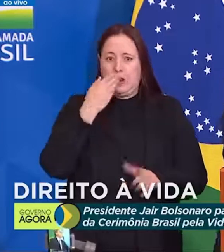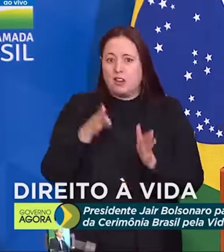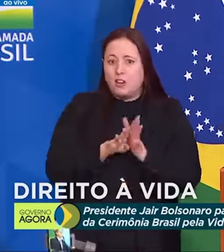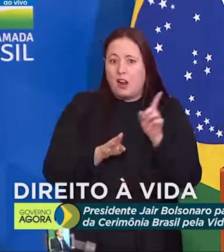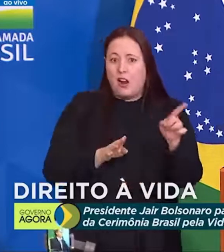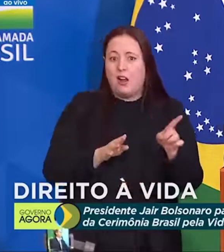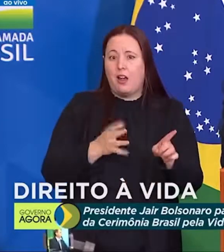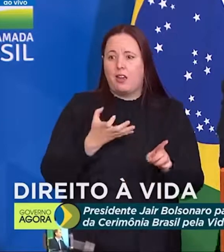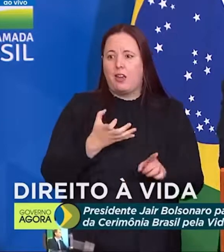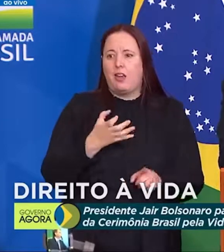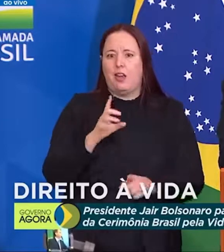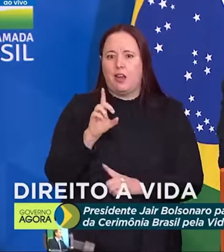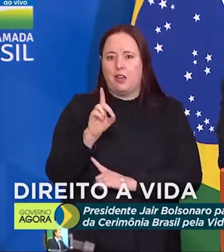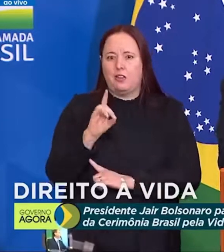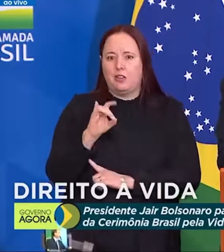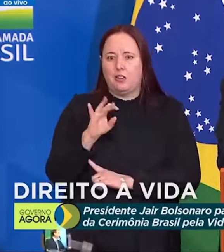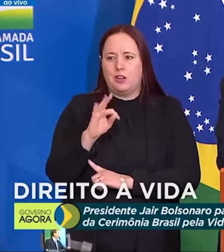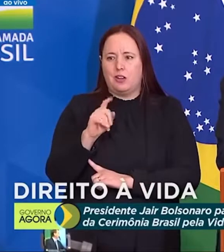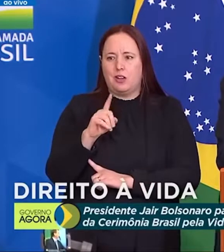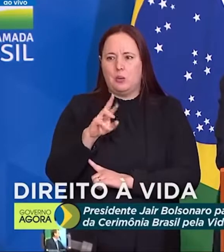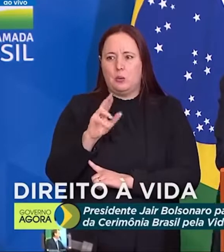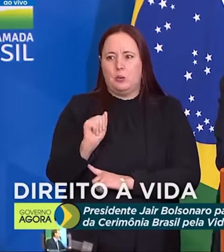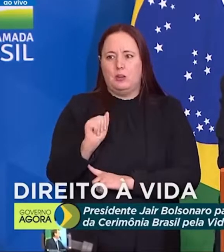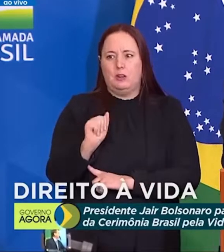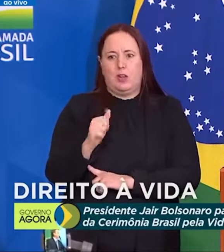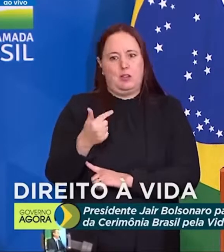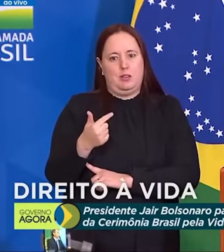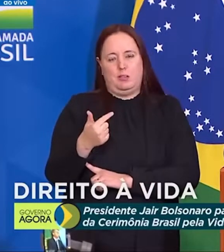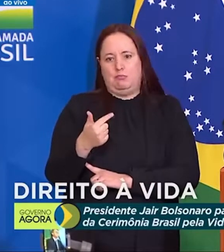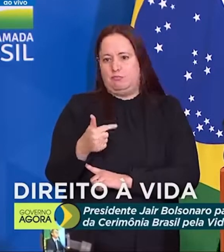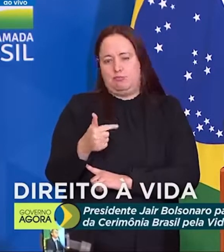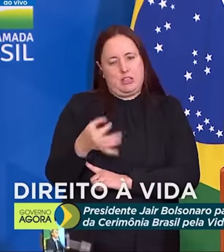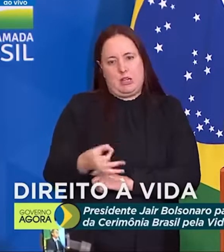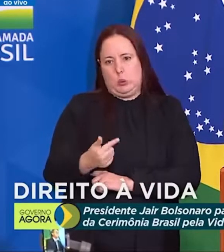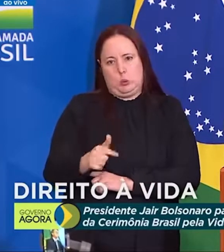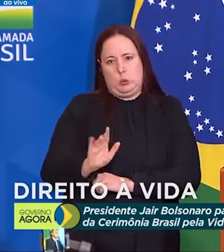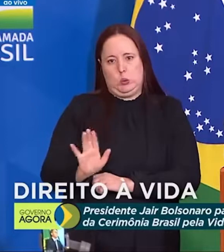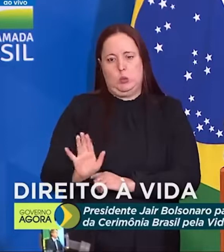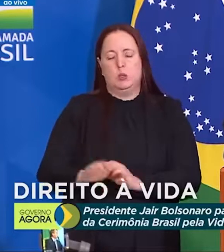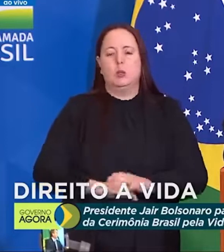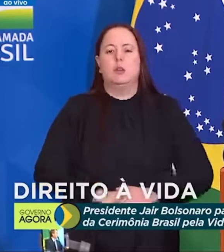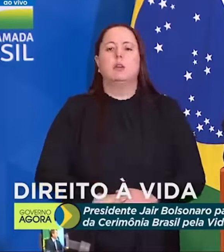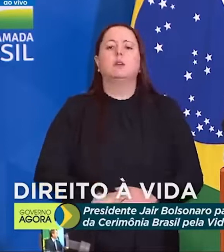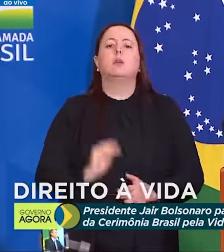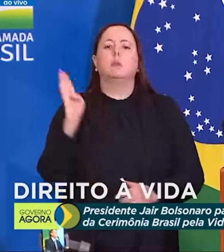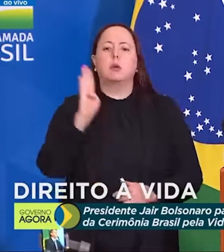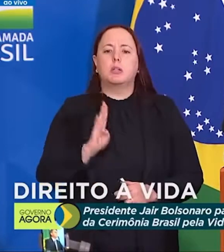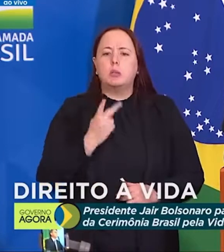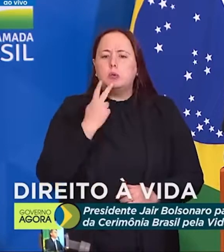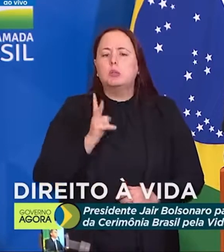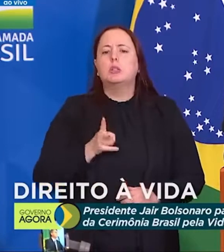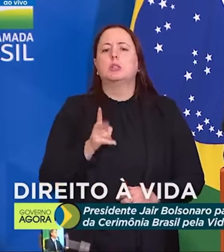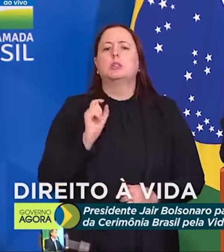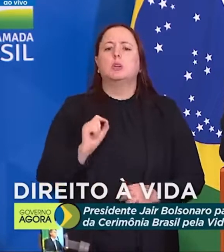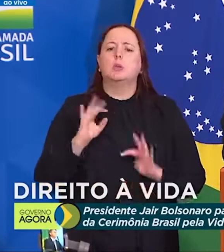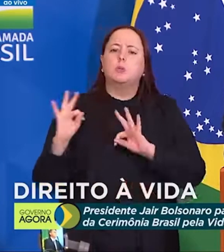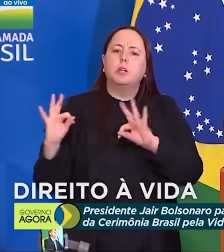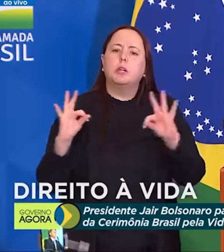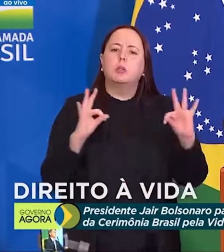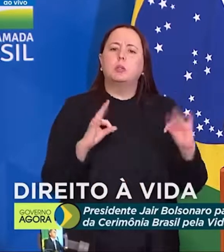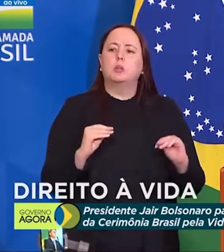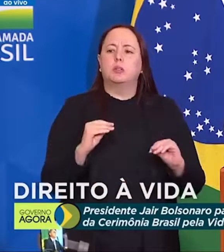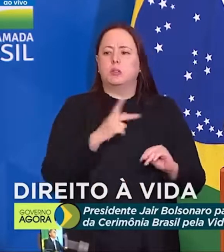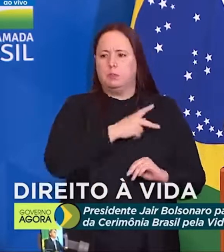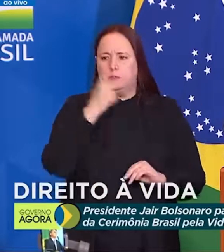que não vai dar certo. O Brasil tem que criar esse espírito também. tenho falado para todos os meus